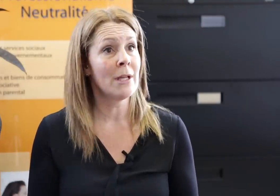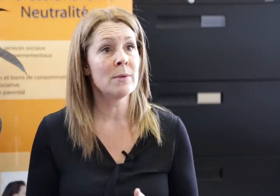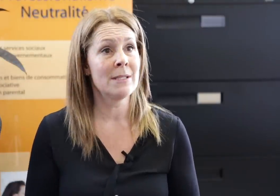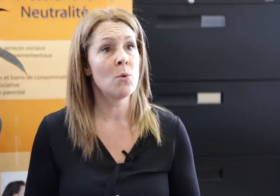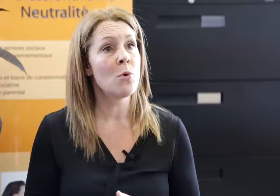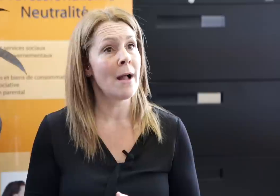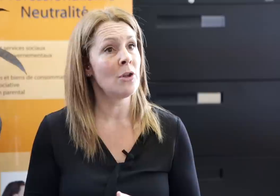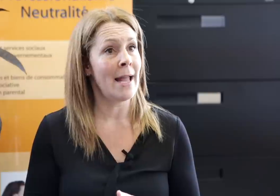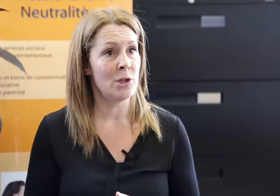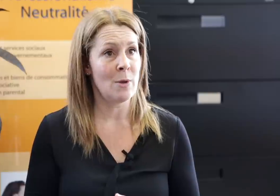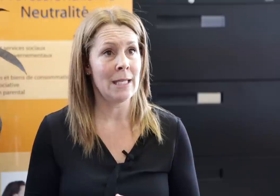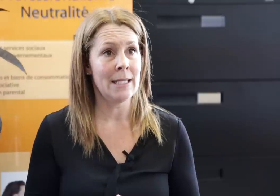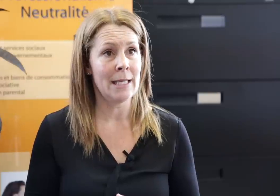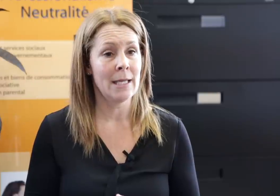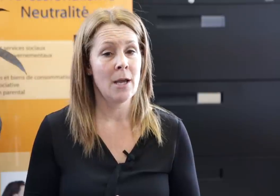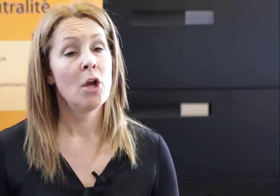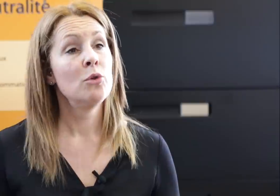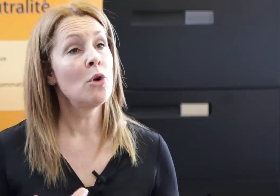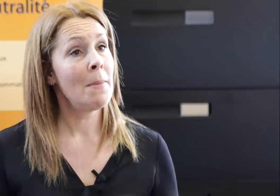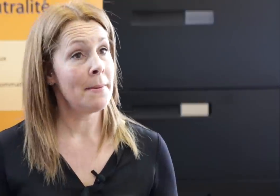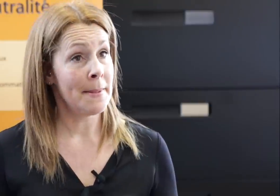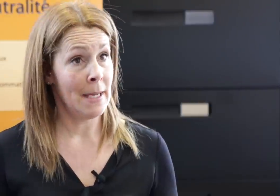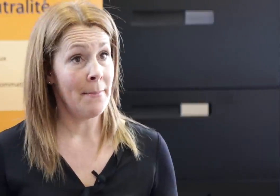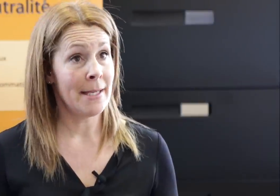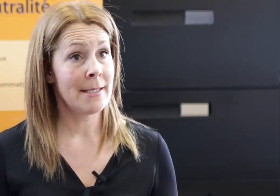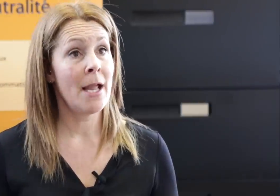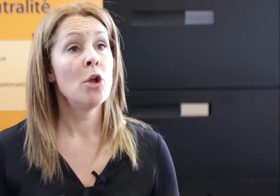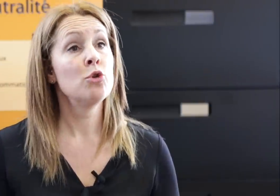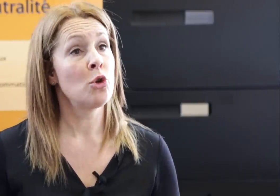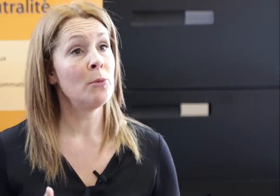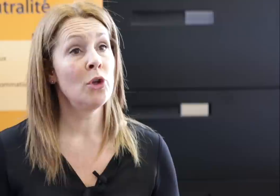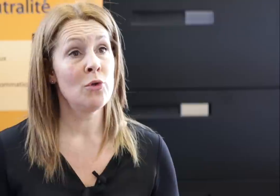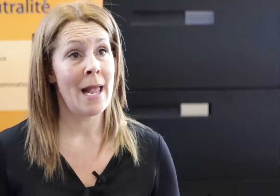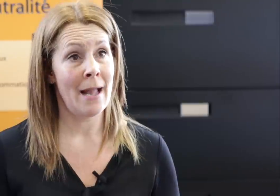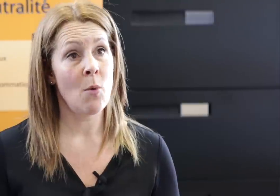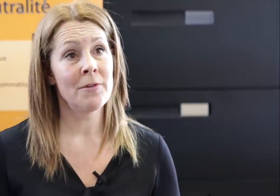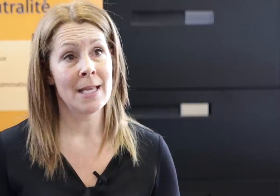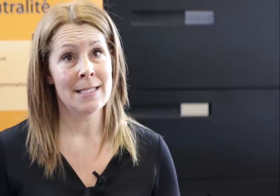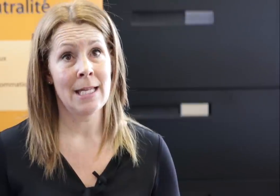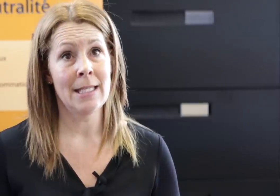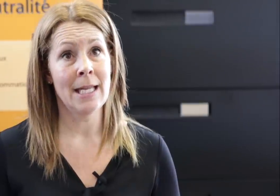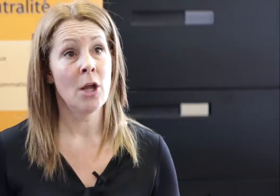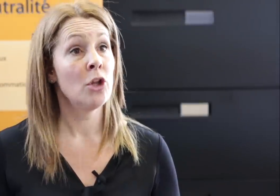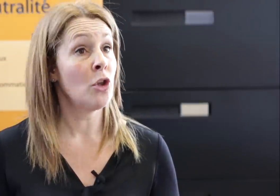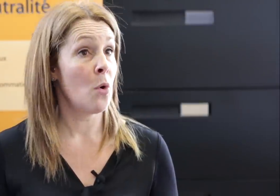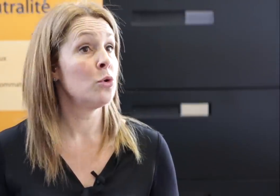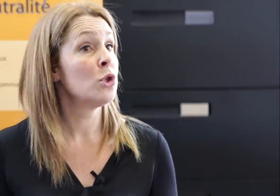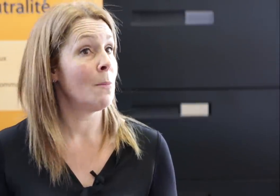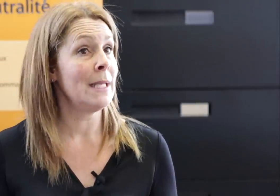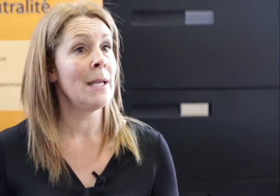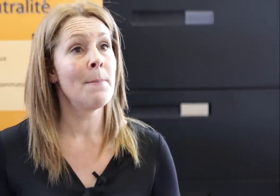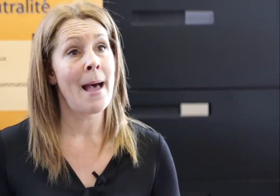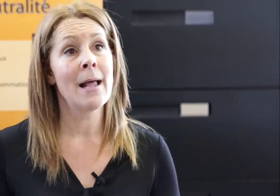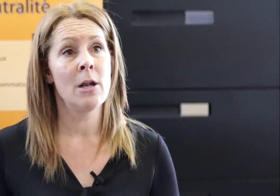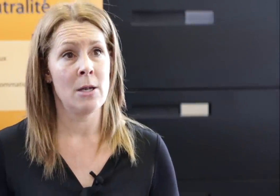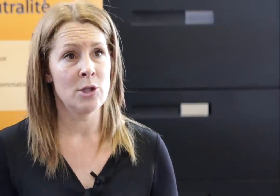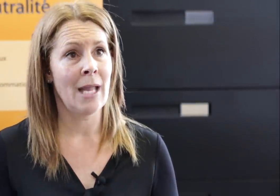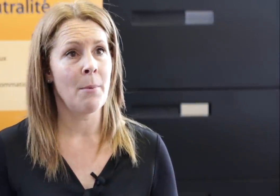tenir aussi au courant de l'actualité. Tout comme les médecins, nous sommes tenus à la confidentialité, donc nous sommes liés par le secret